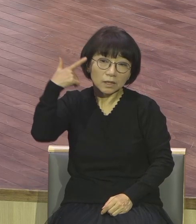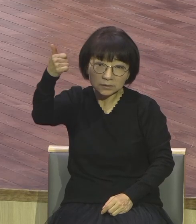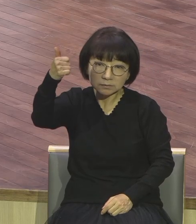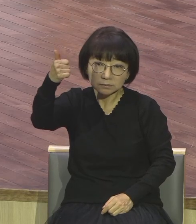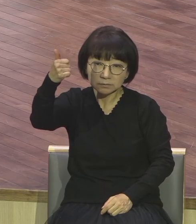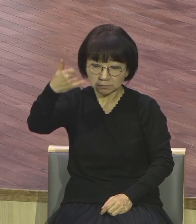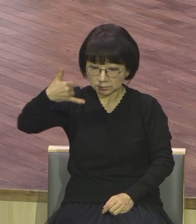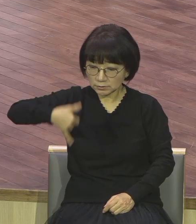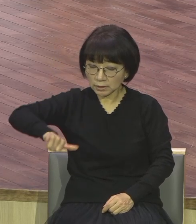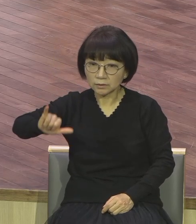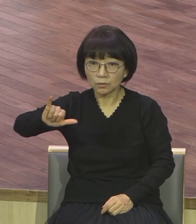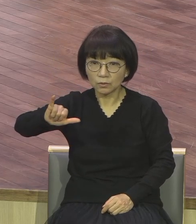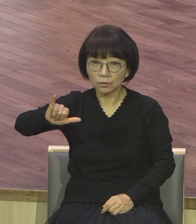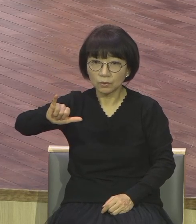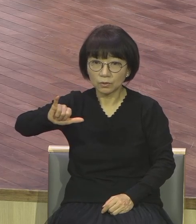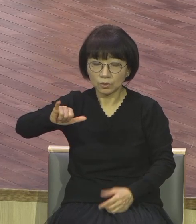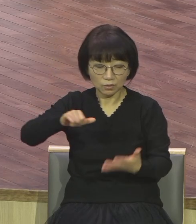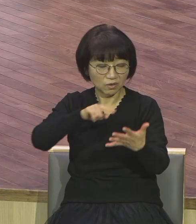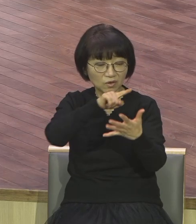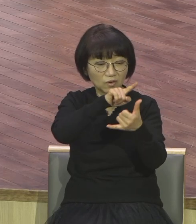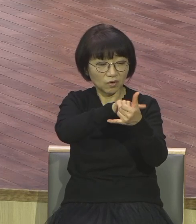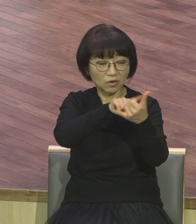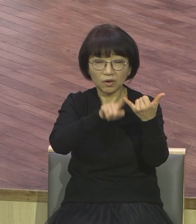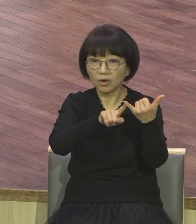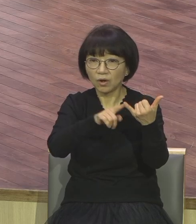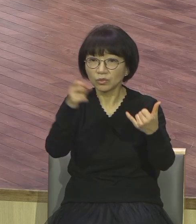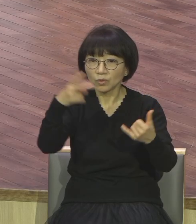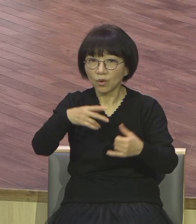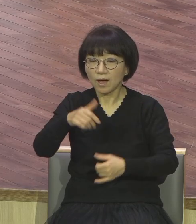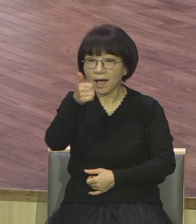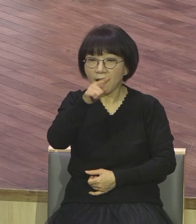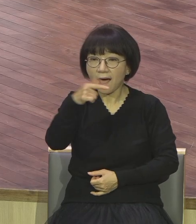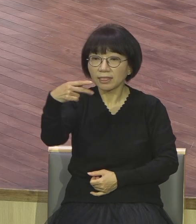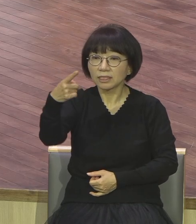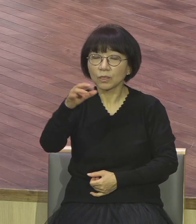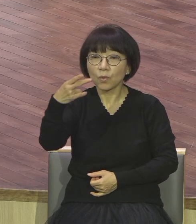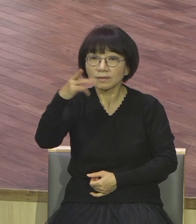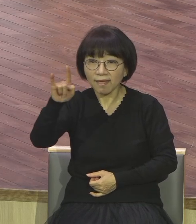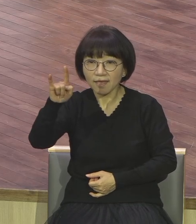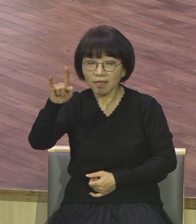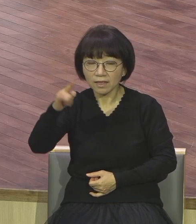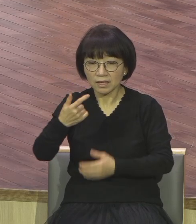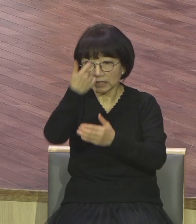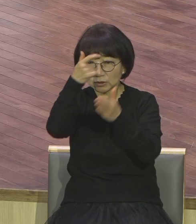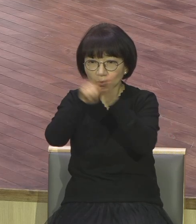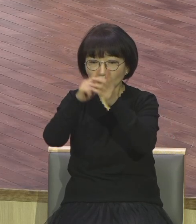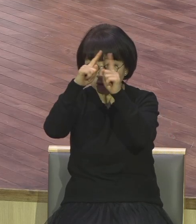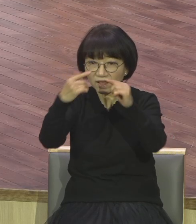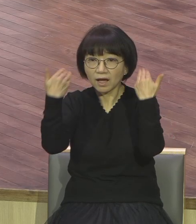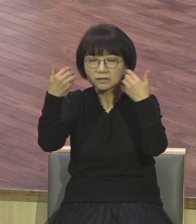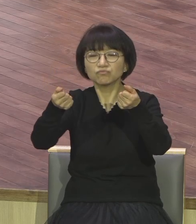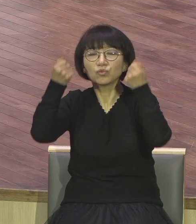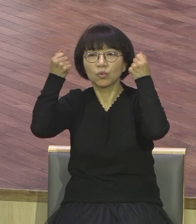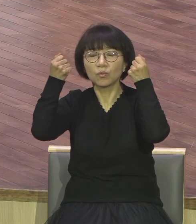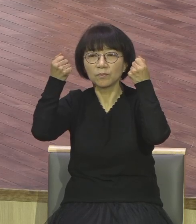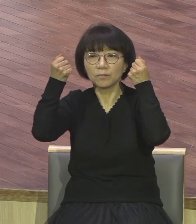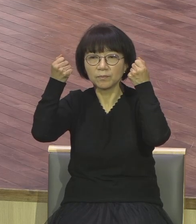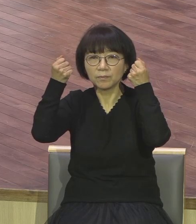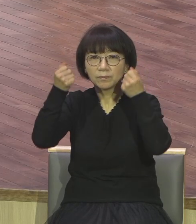그리고 최고의 학교를 나온 한동대 캠퍼스 커플이에요 이 엄마는 누구냐 통본역